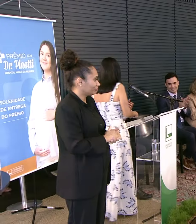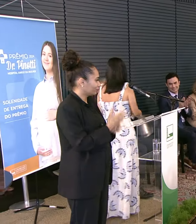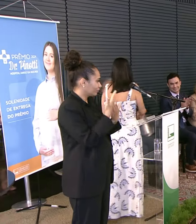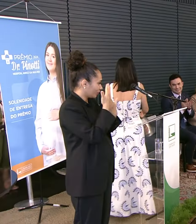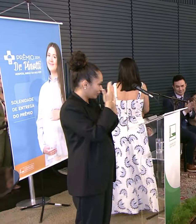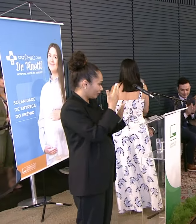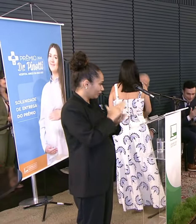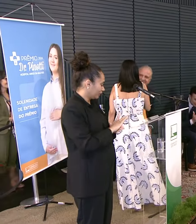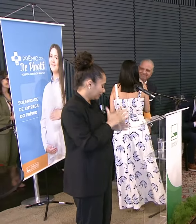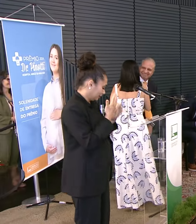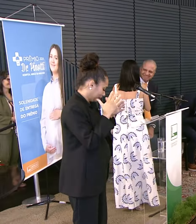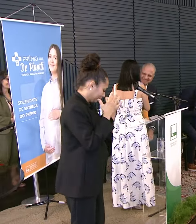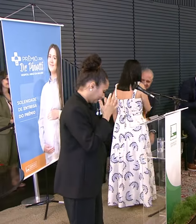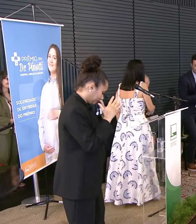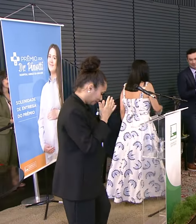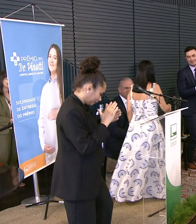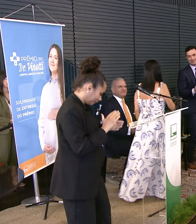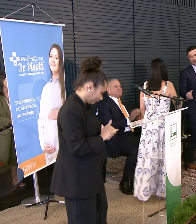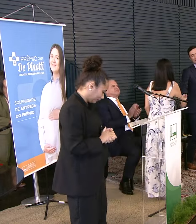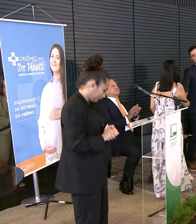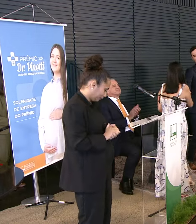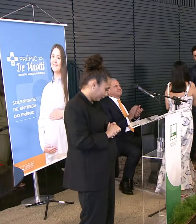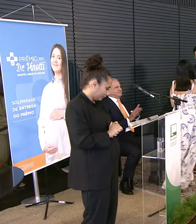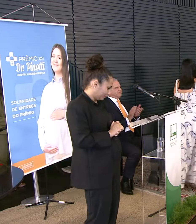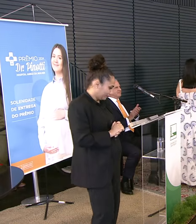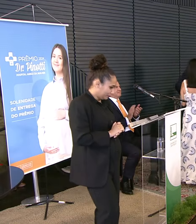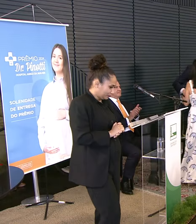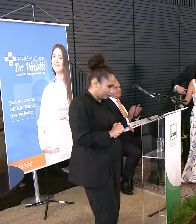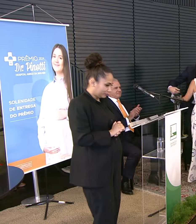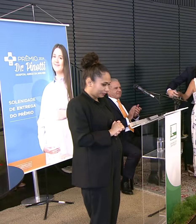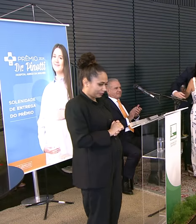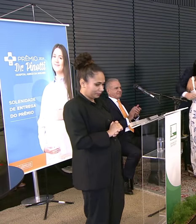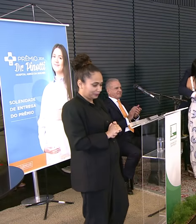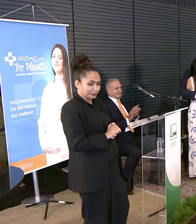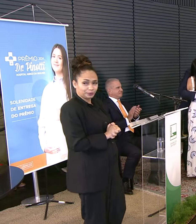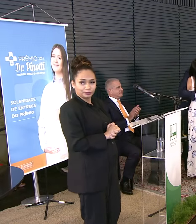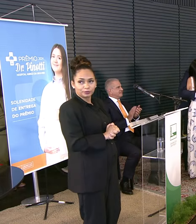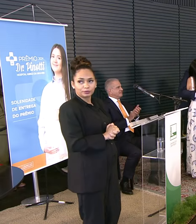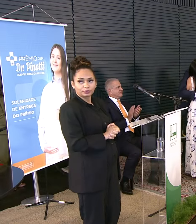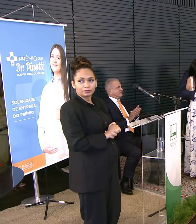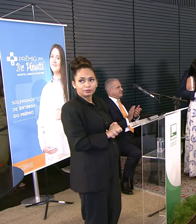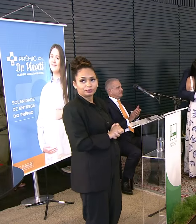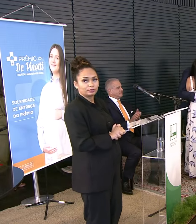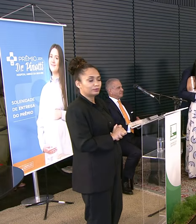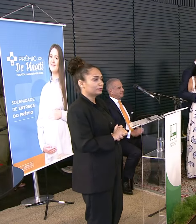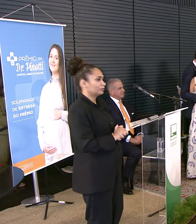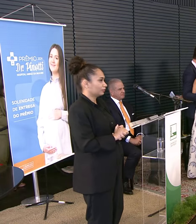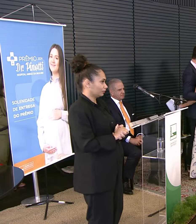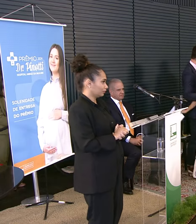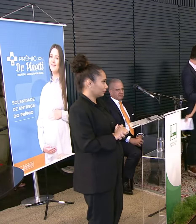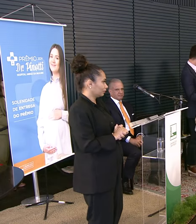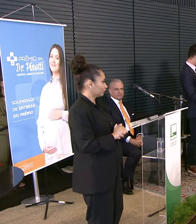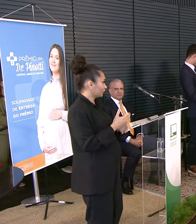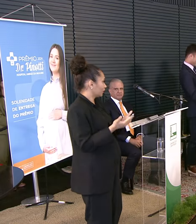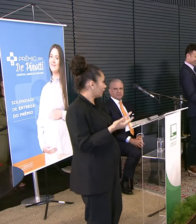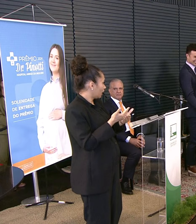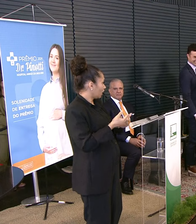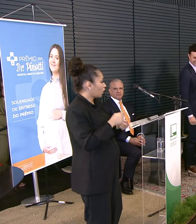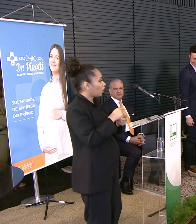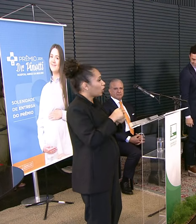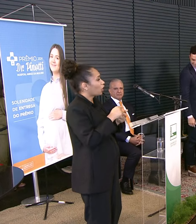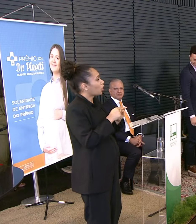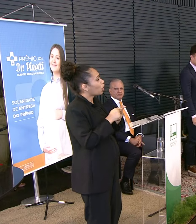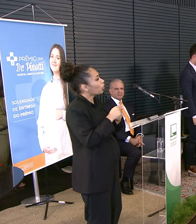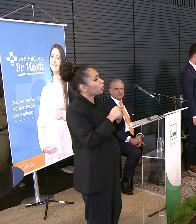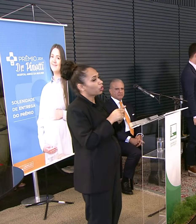Aplausos Aplausos Aplausos Aplausos Aplausos Aplausos Aplausos Ouviremos agora Por dois minutos